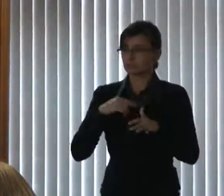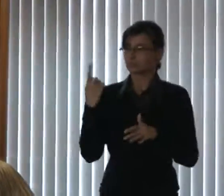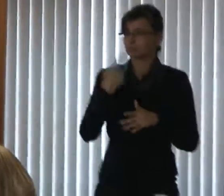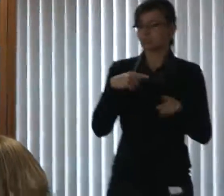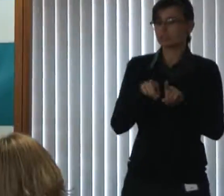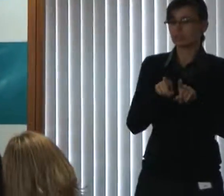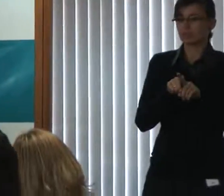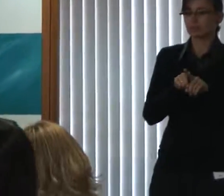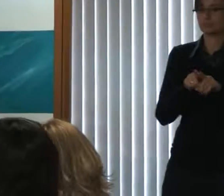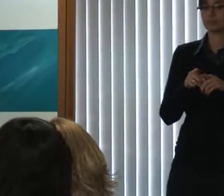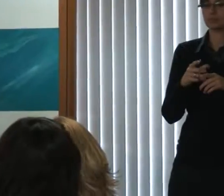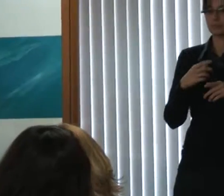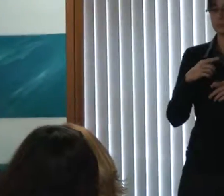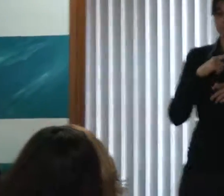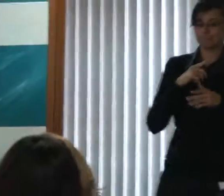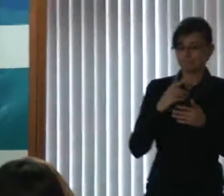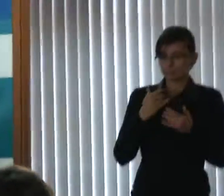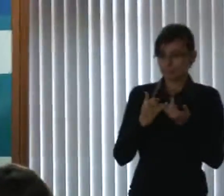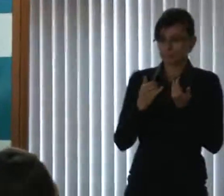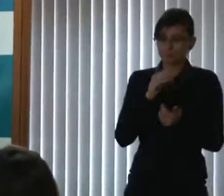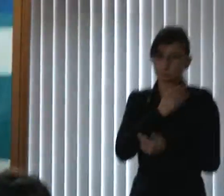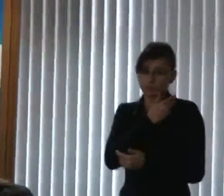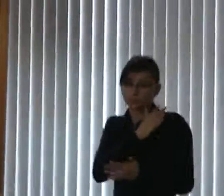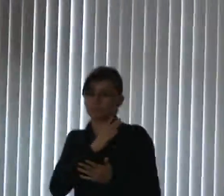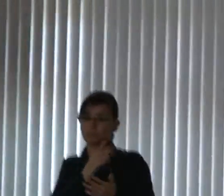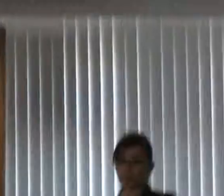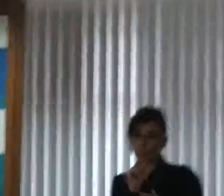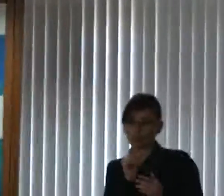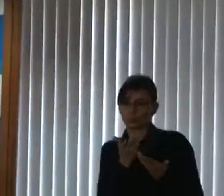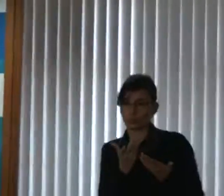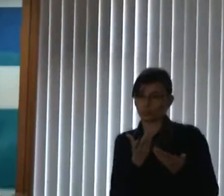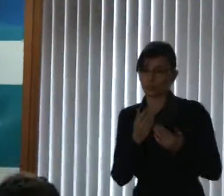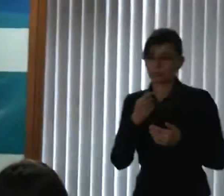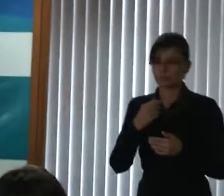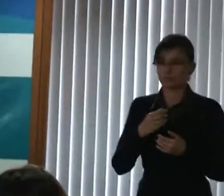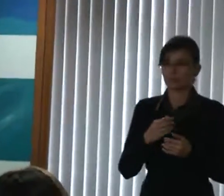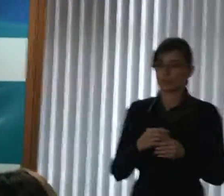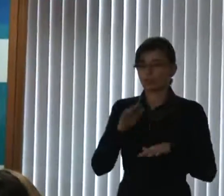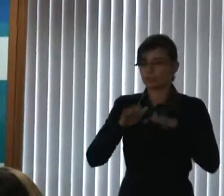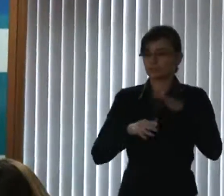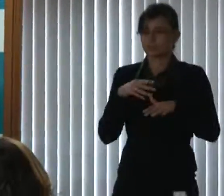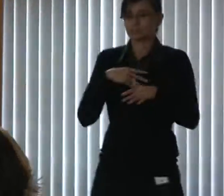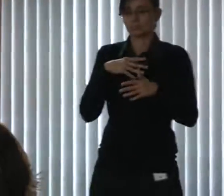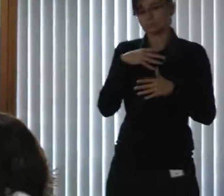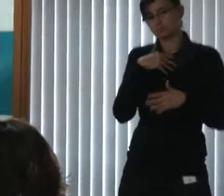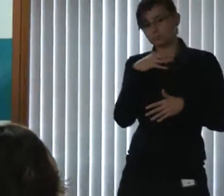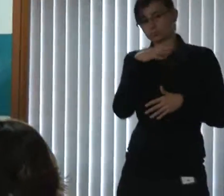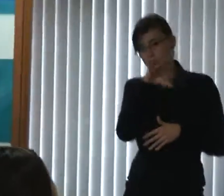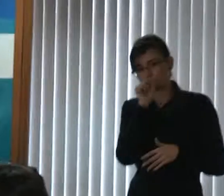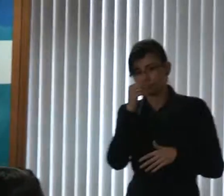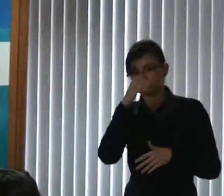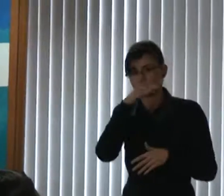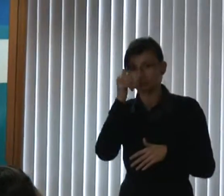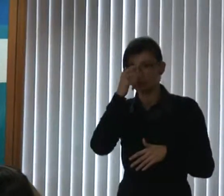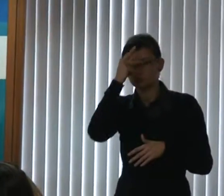-acessibilidade, uma exclusão. Quando você contrata as empresas por respeito à lei, contrata pessoas com deficiência.